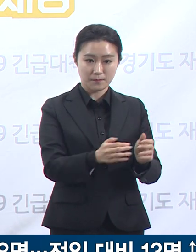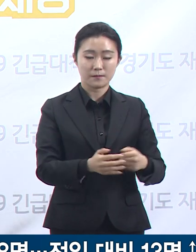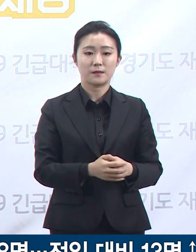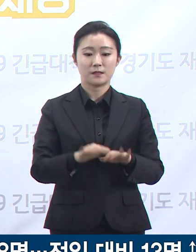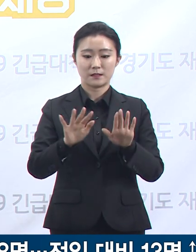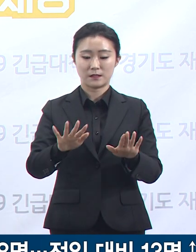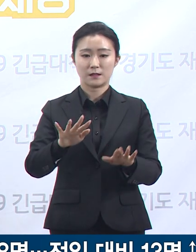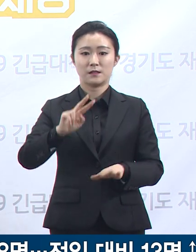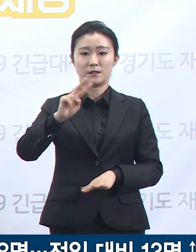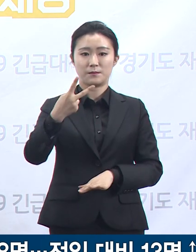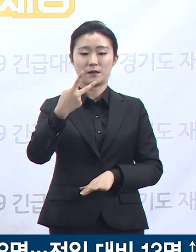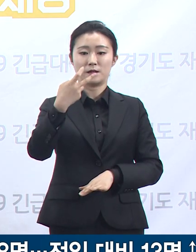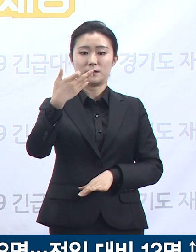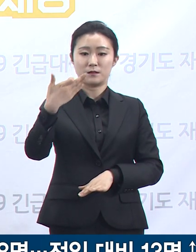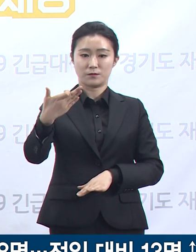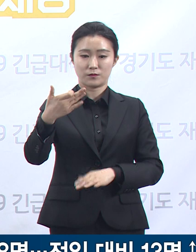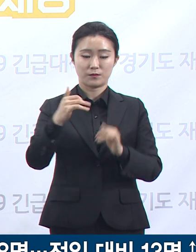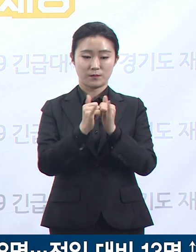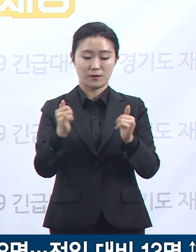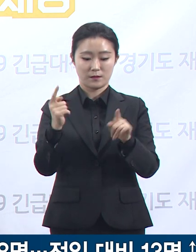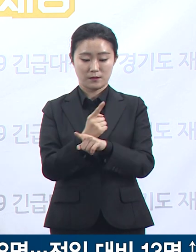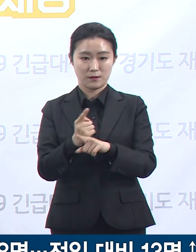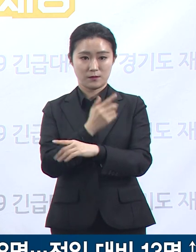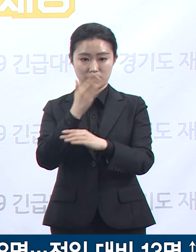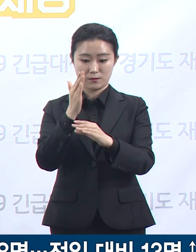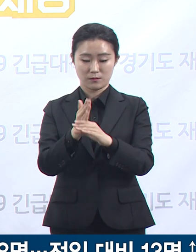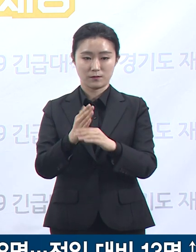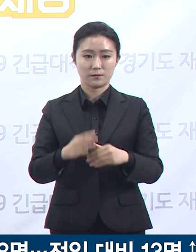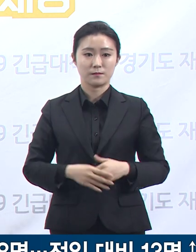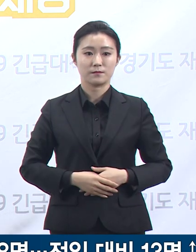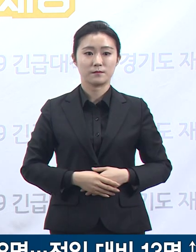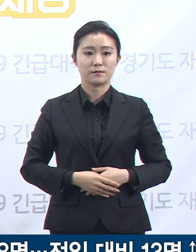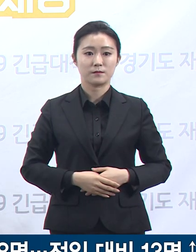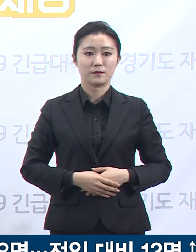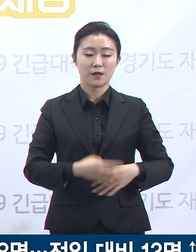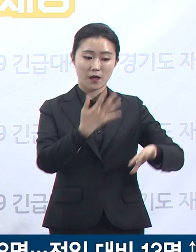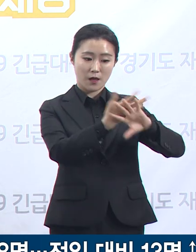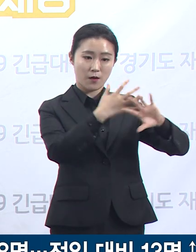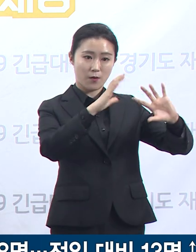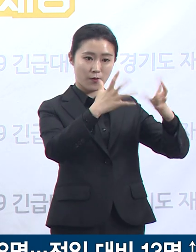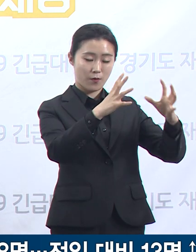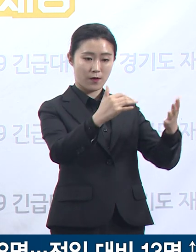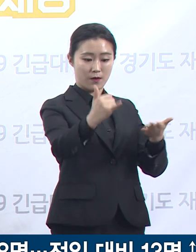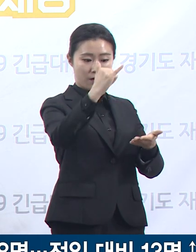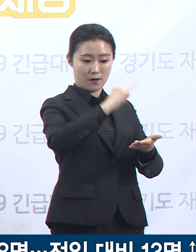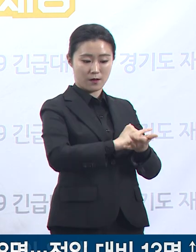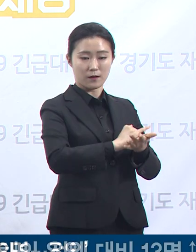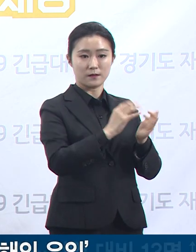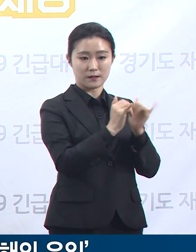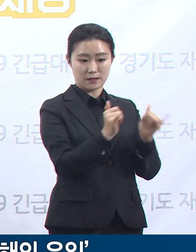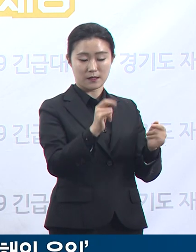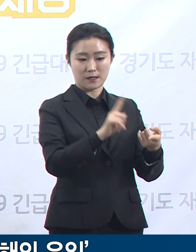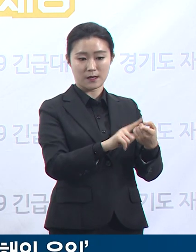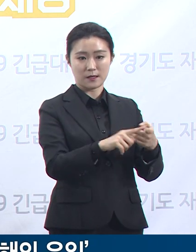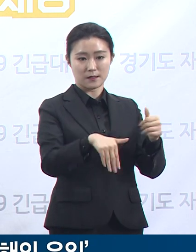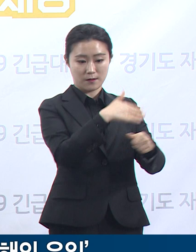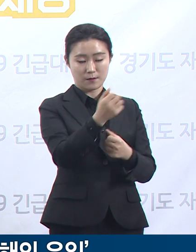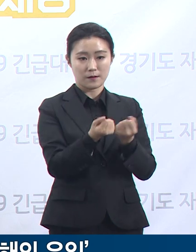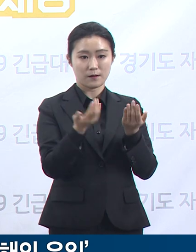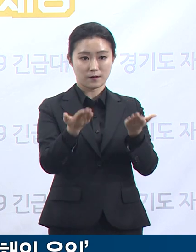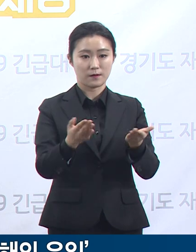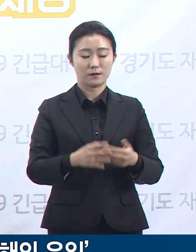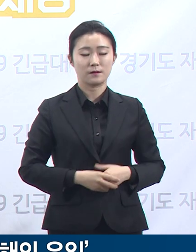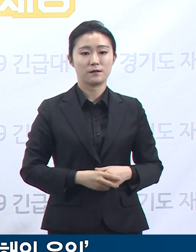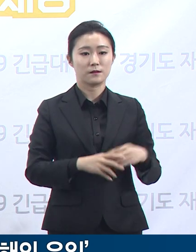병원 및 생활치료센터에서 격리 중입니다. 해외 입국자 확진 현황을 말씀드리겠습니다. 4월